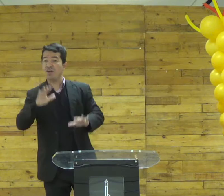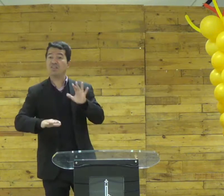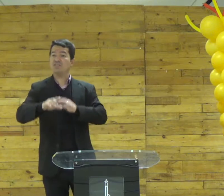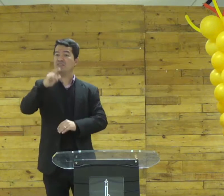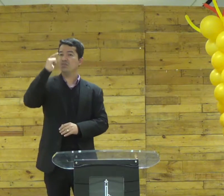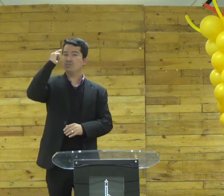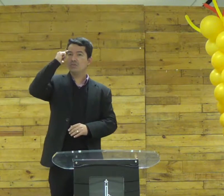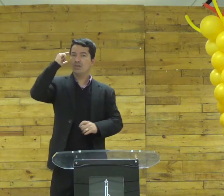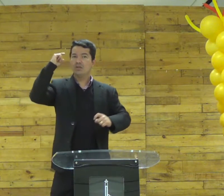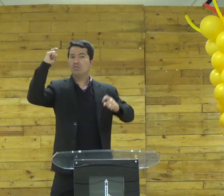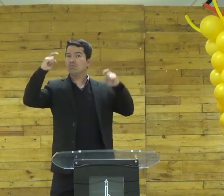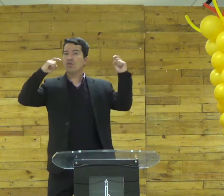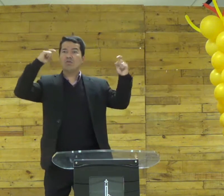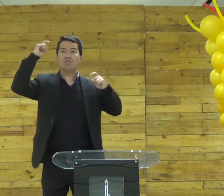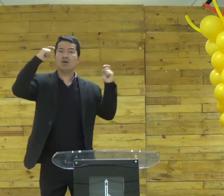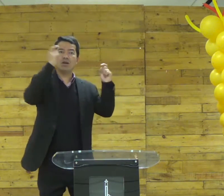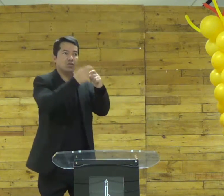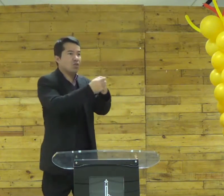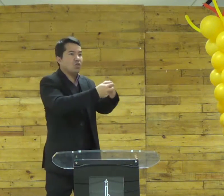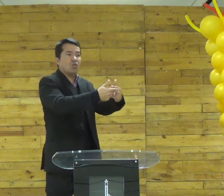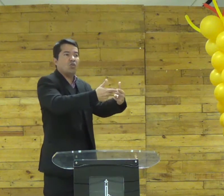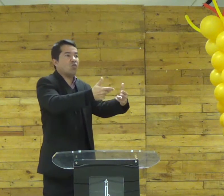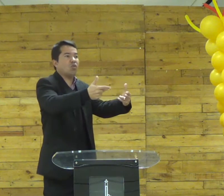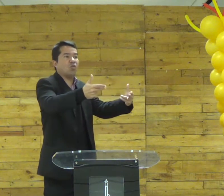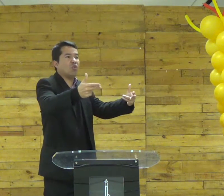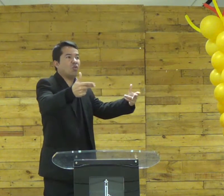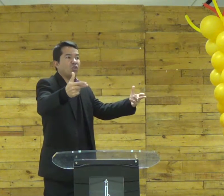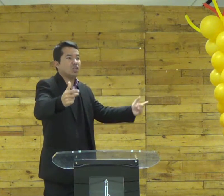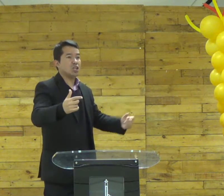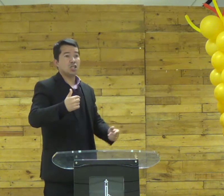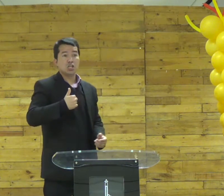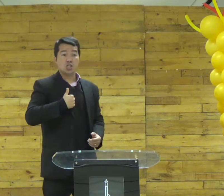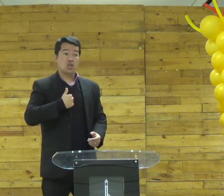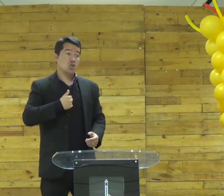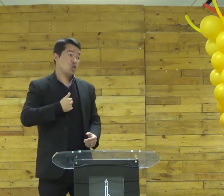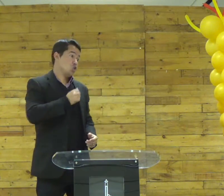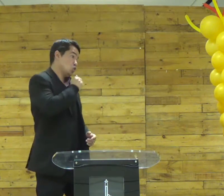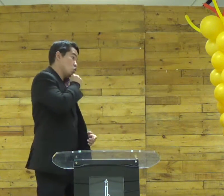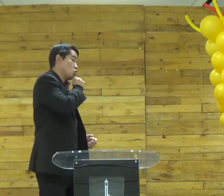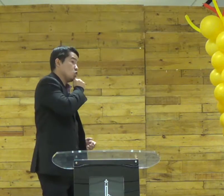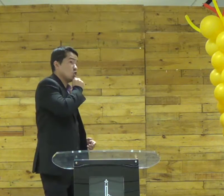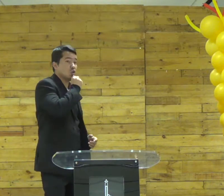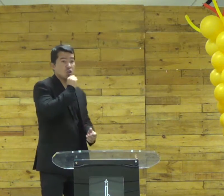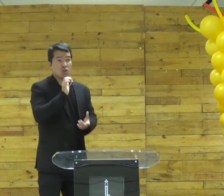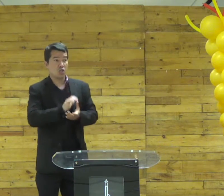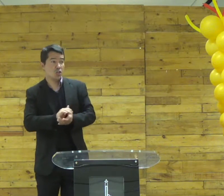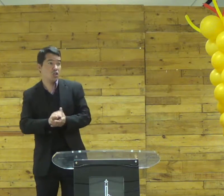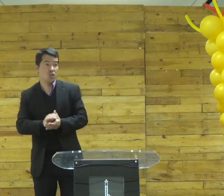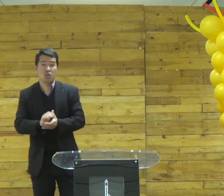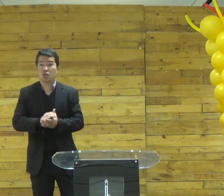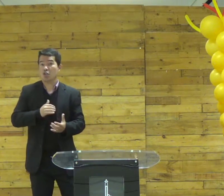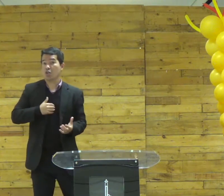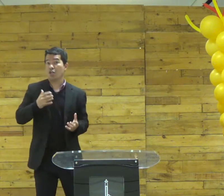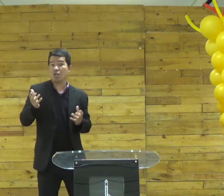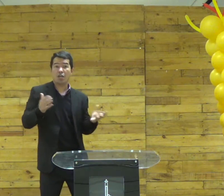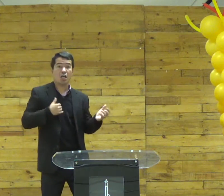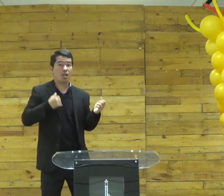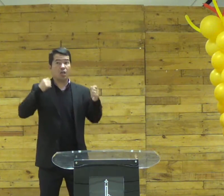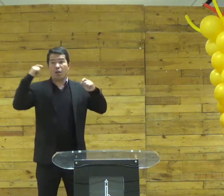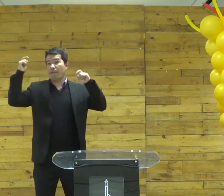Deus ou às vezes você pensa ai não porque eu preciso disso eu preciso daquilo eu ainda não tenho marido eu ainda